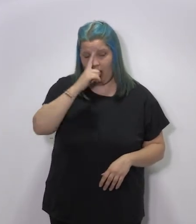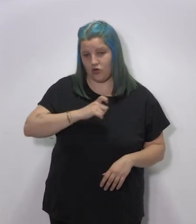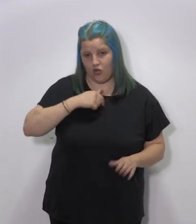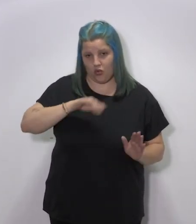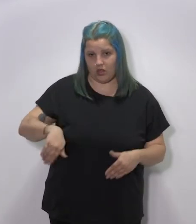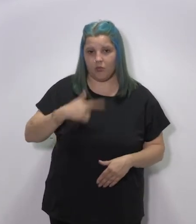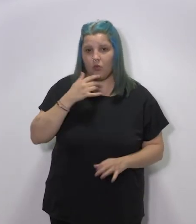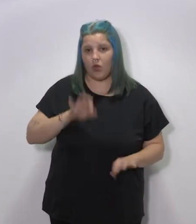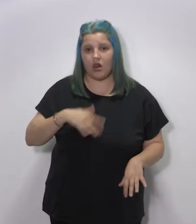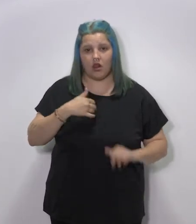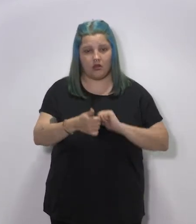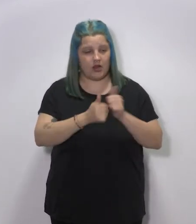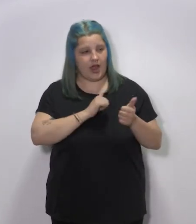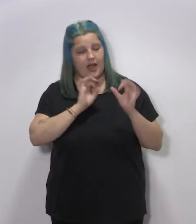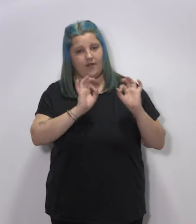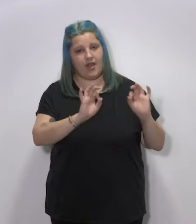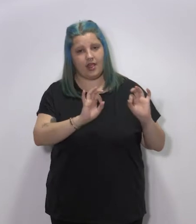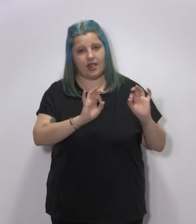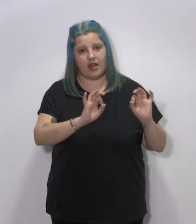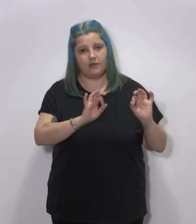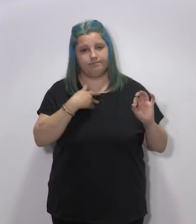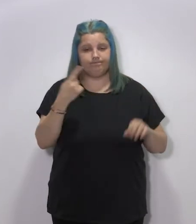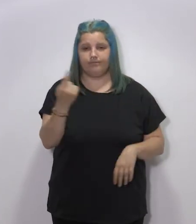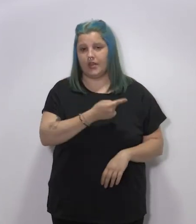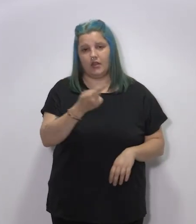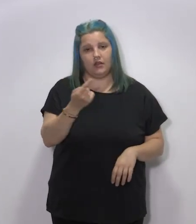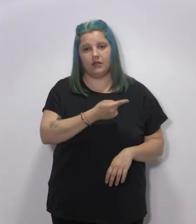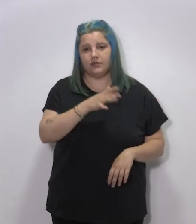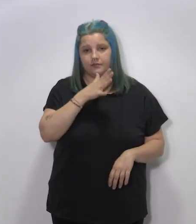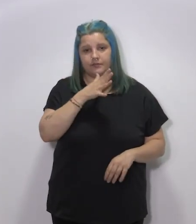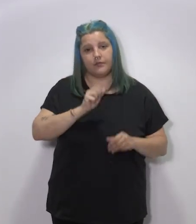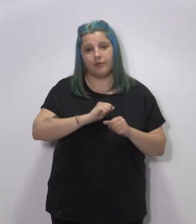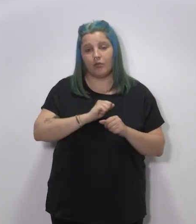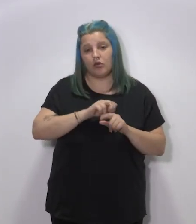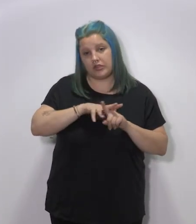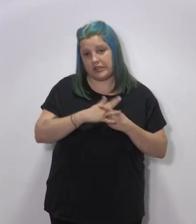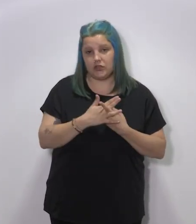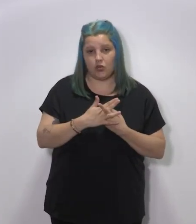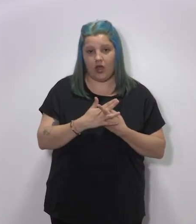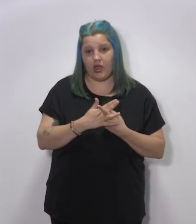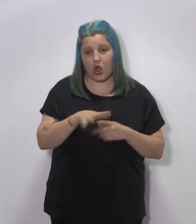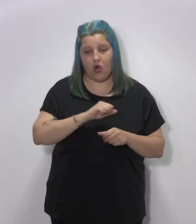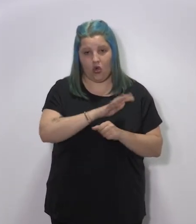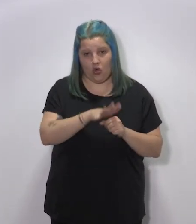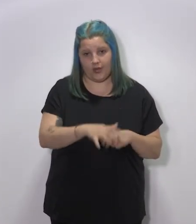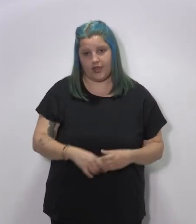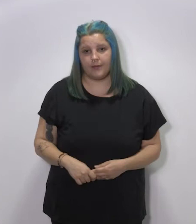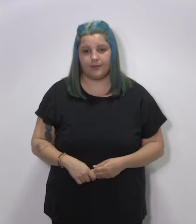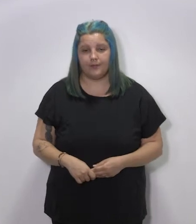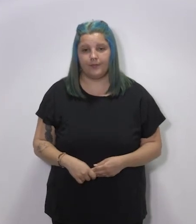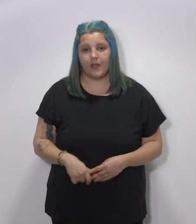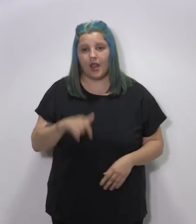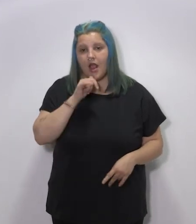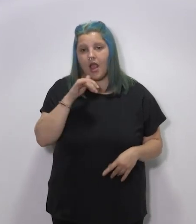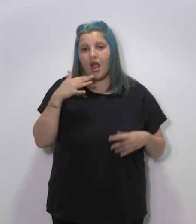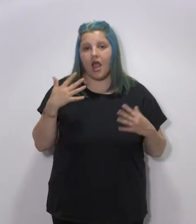han tenido, han sido una referencia negativa por la situación de la